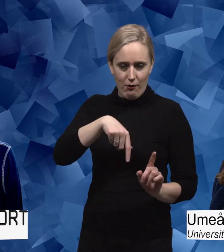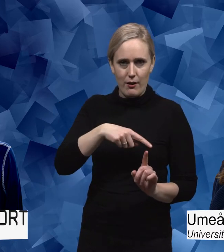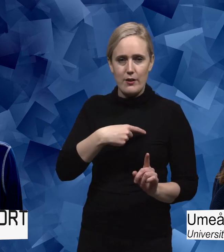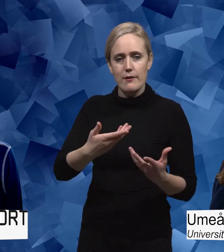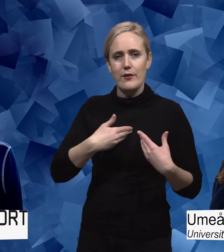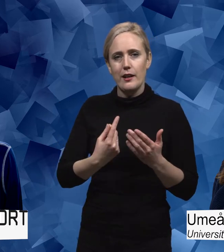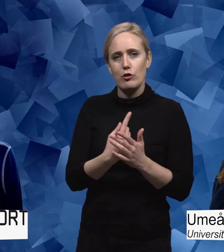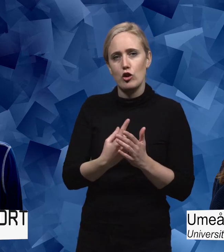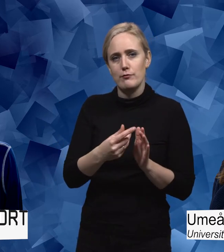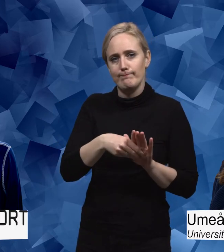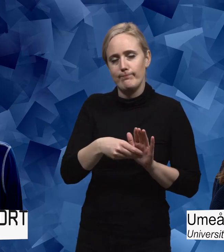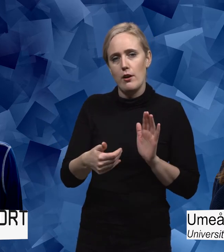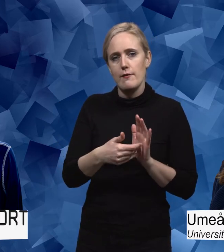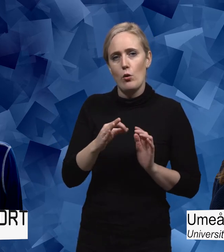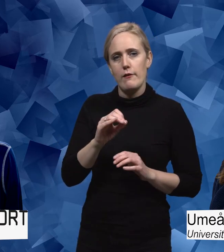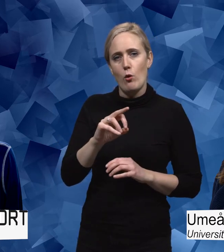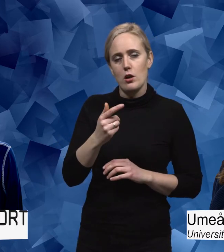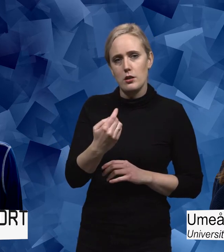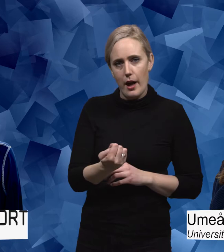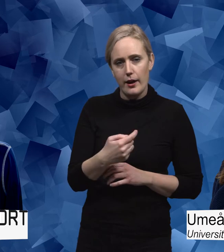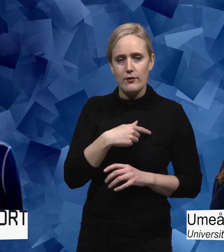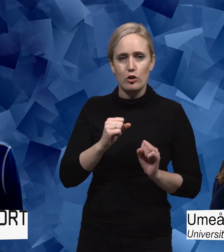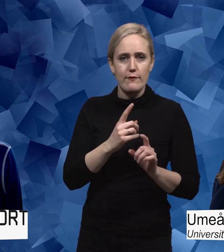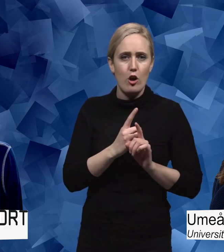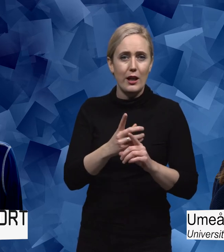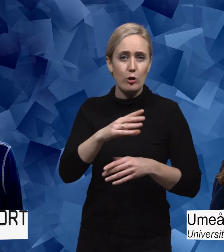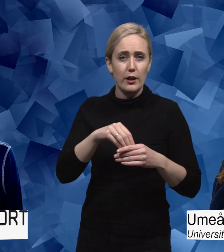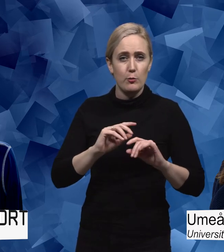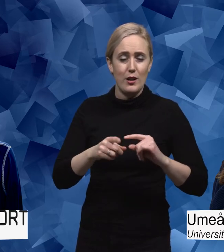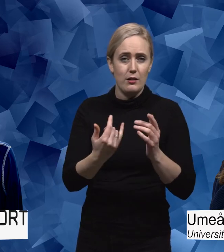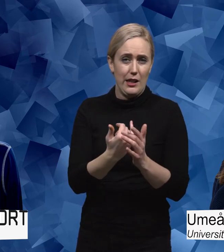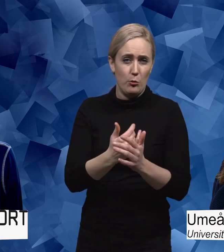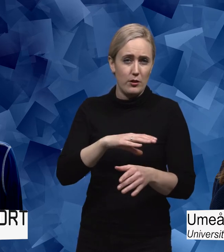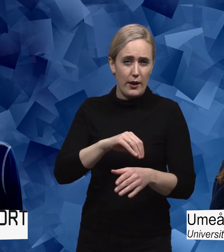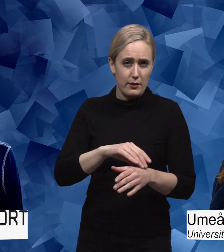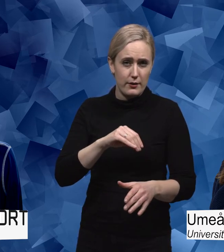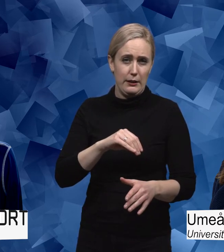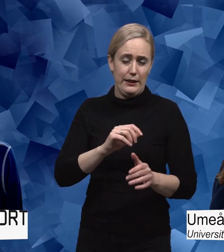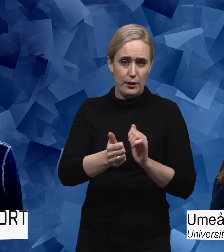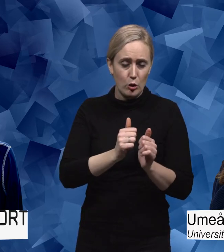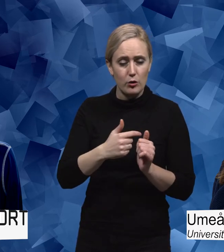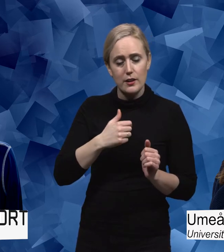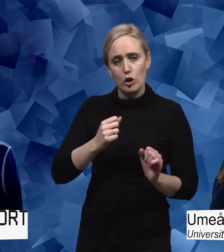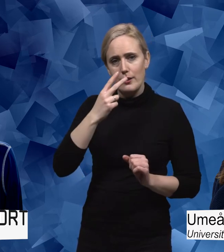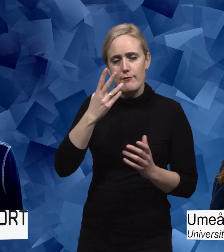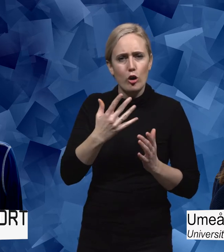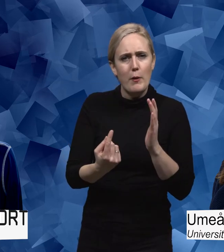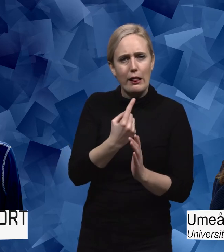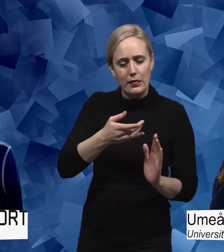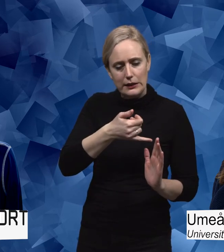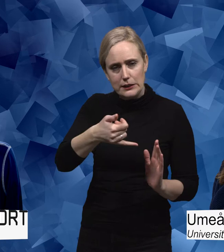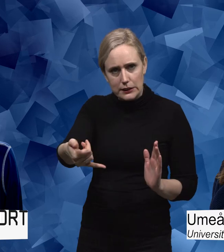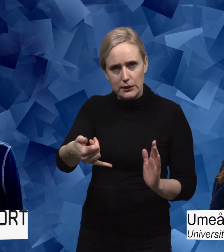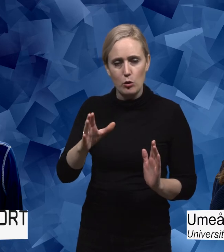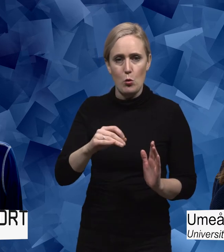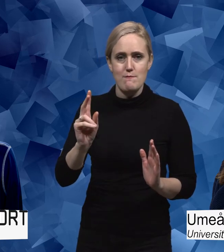resurser från FORTE att följa då inkluderingsprocessen inom svensk idrott. Att titta på vad som sker. Och det gör